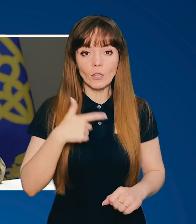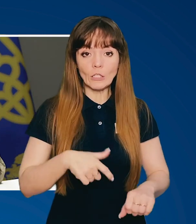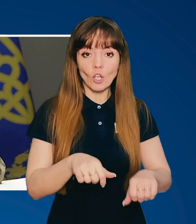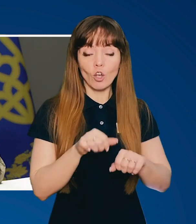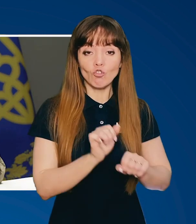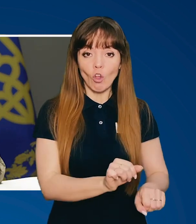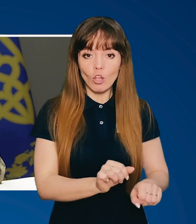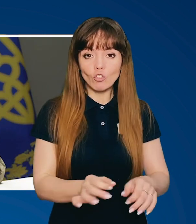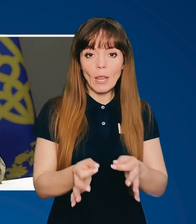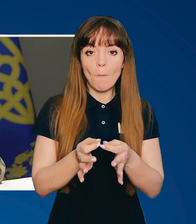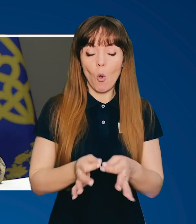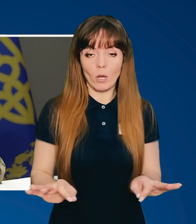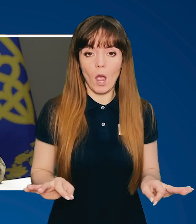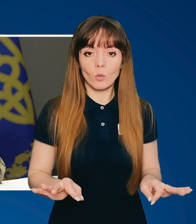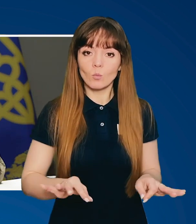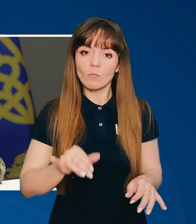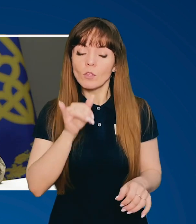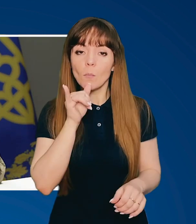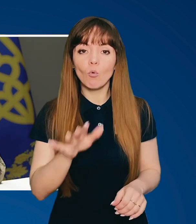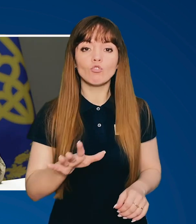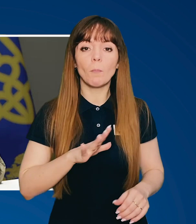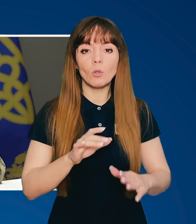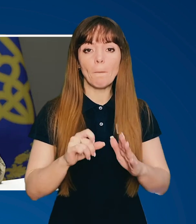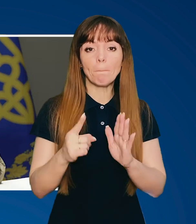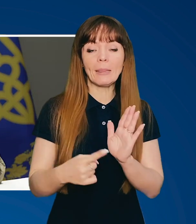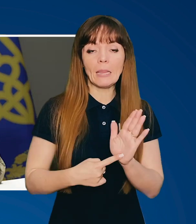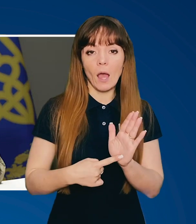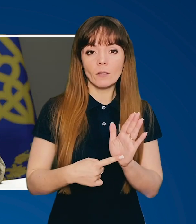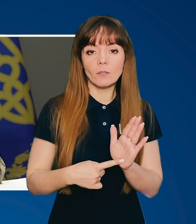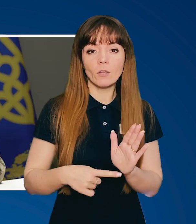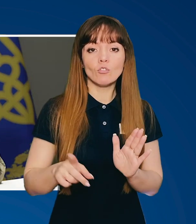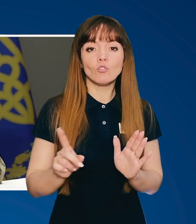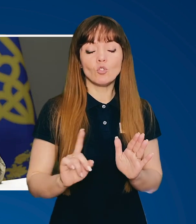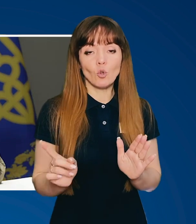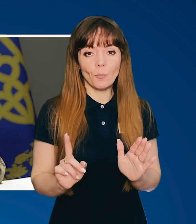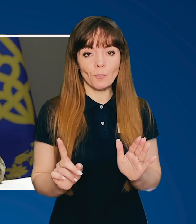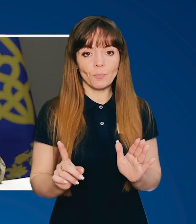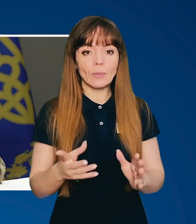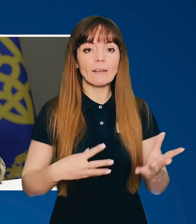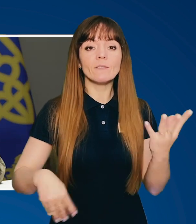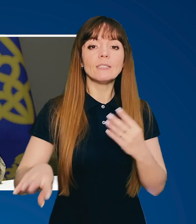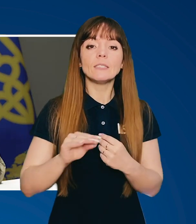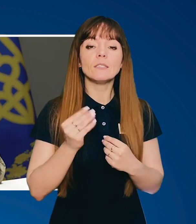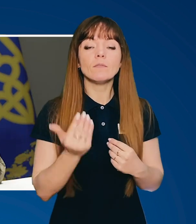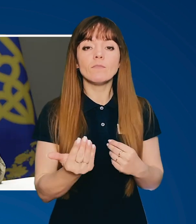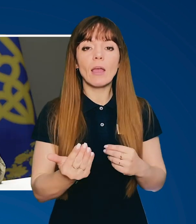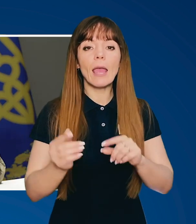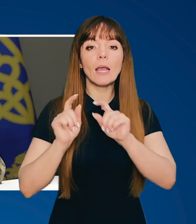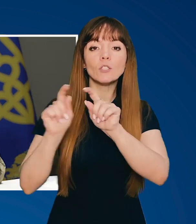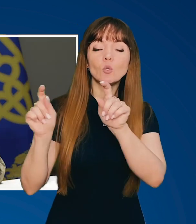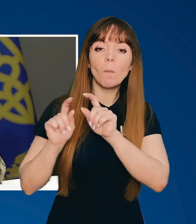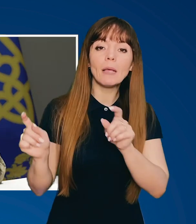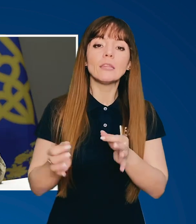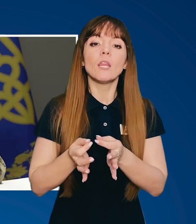ти захищаєш демократію, не може бути питання, що всі твої інструменти